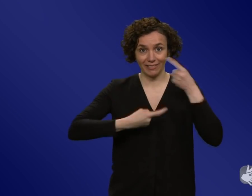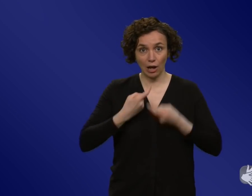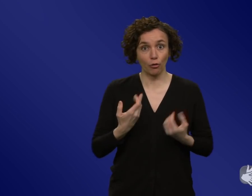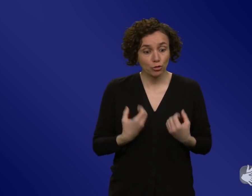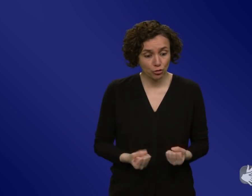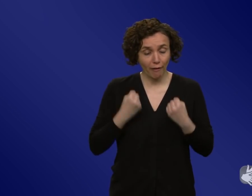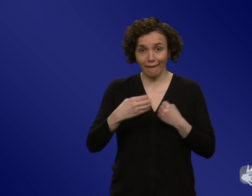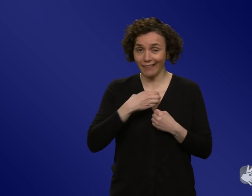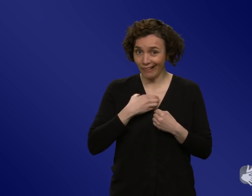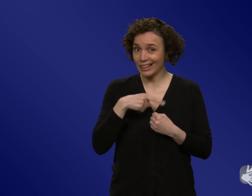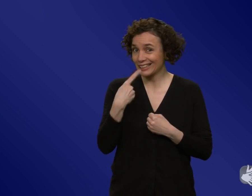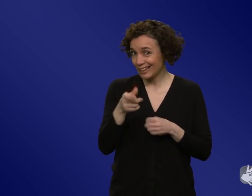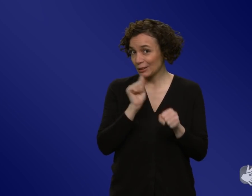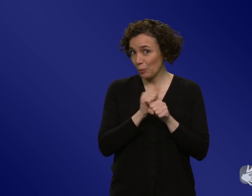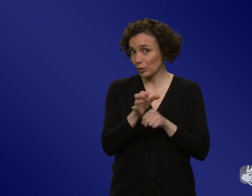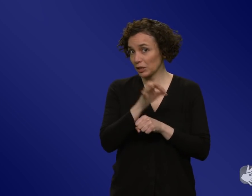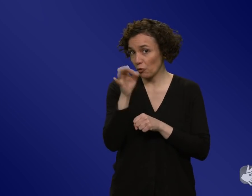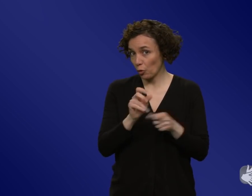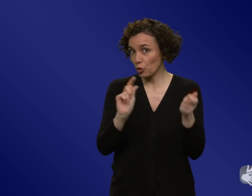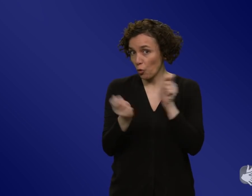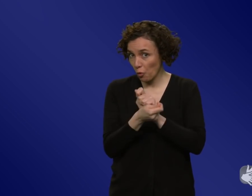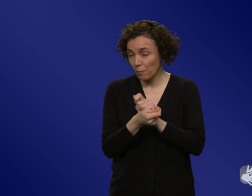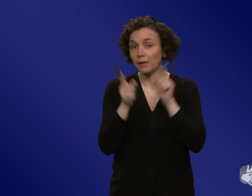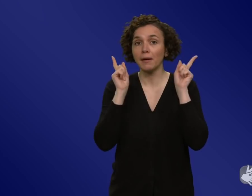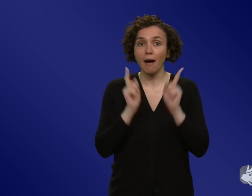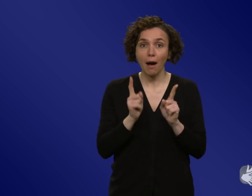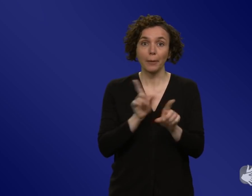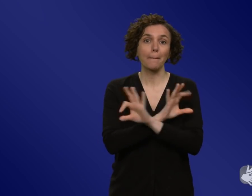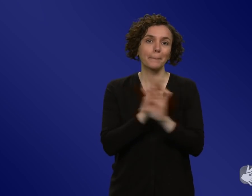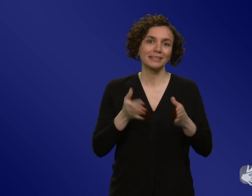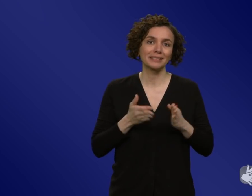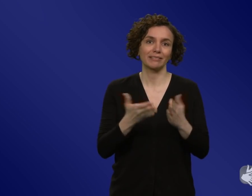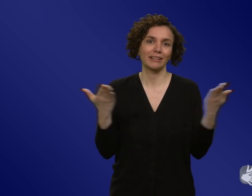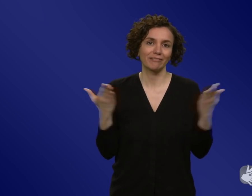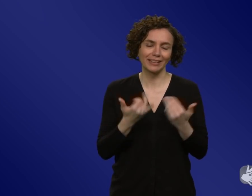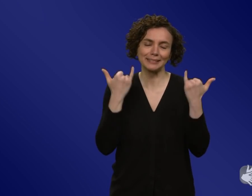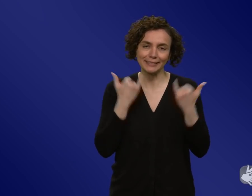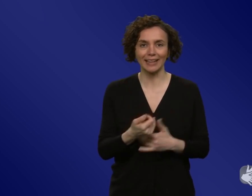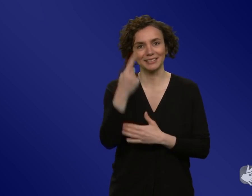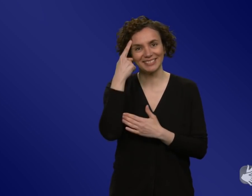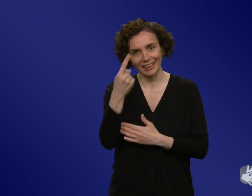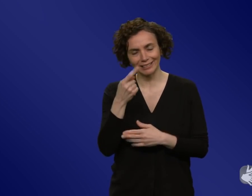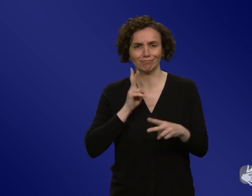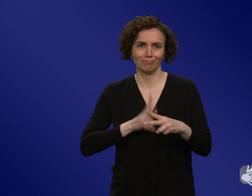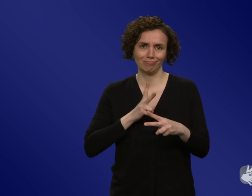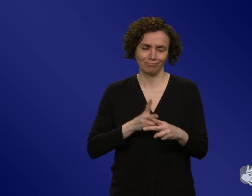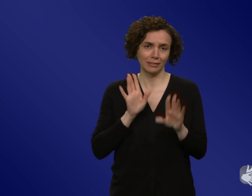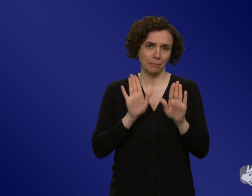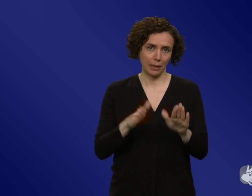es wäre gut, erst mal damit zu rechnen, dass sich daran erst mal nichts ändert. Dann muss ich sehr genau überlegen, was sind die Konsequenzen